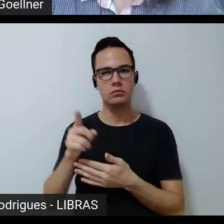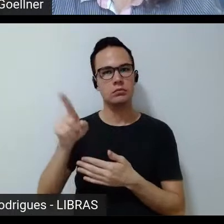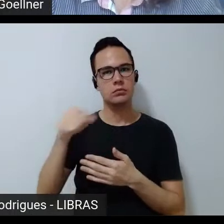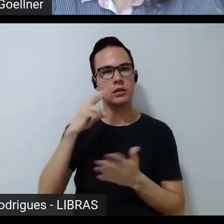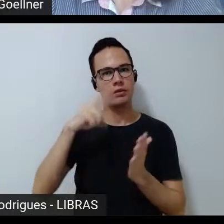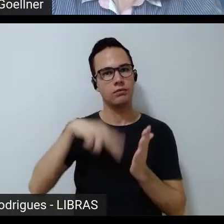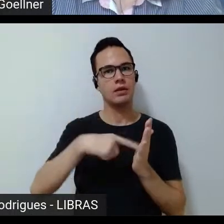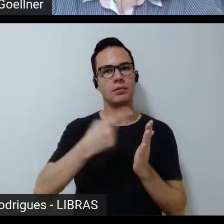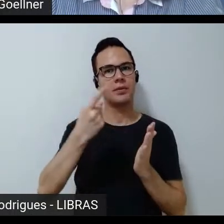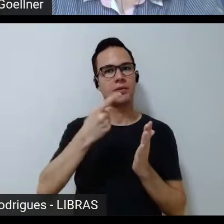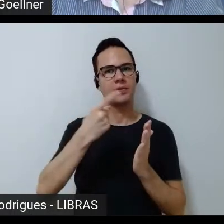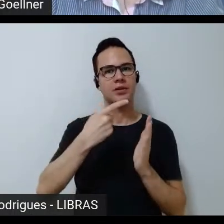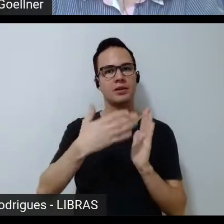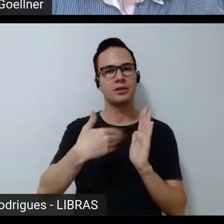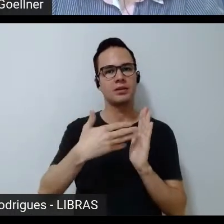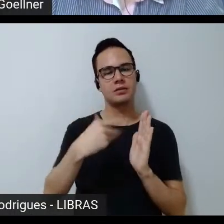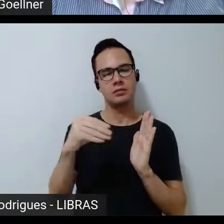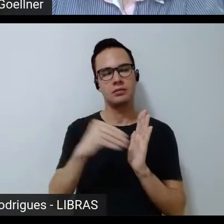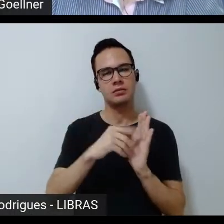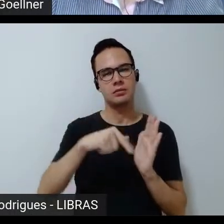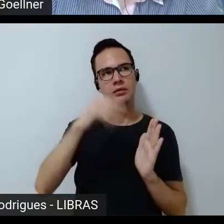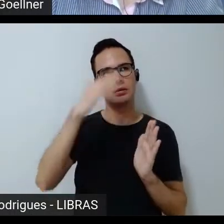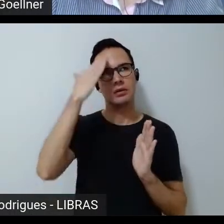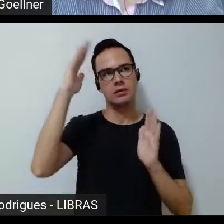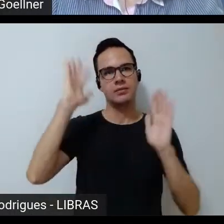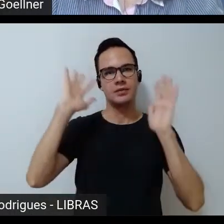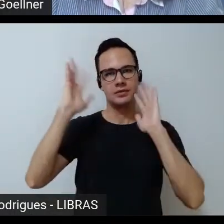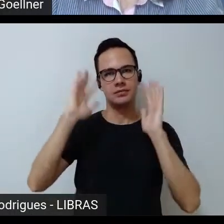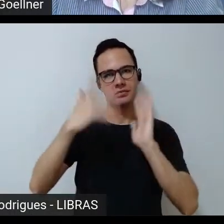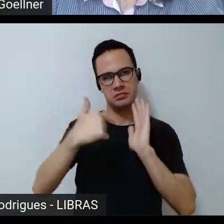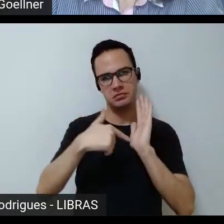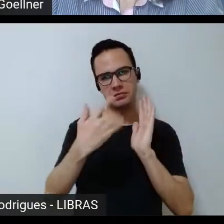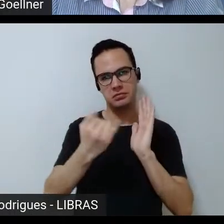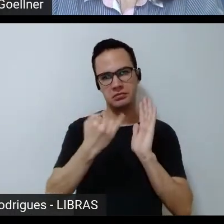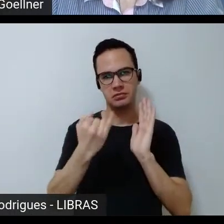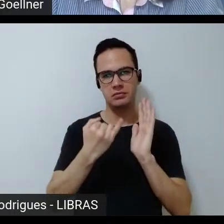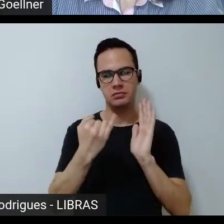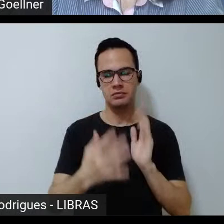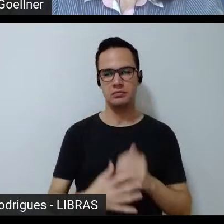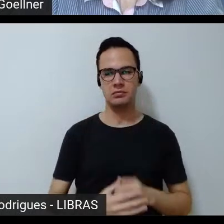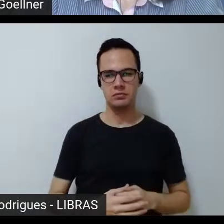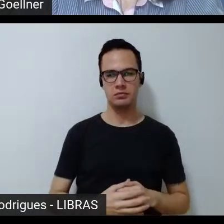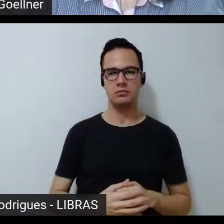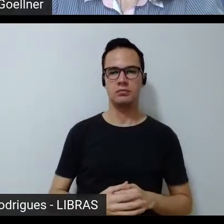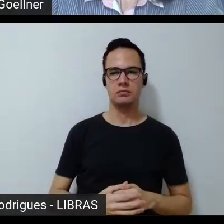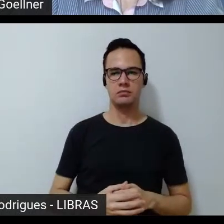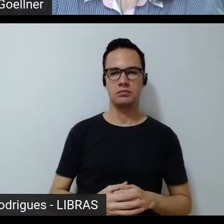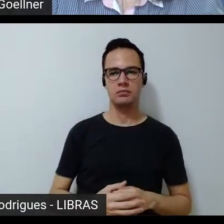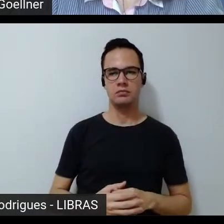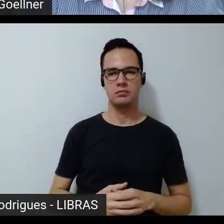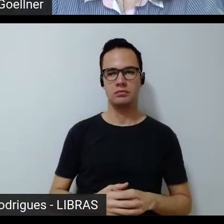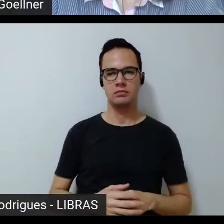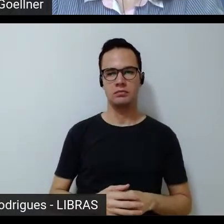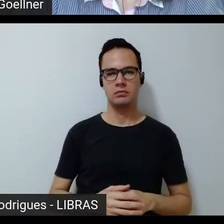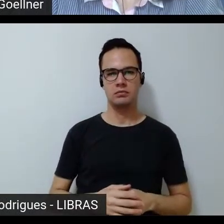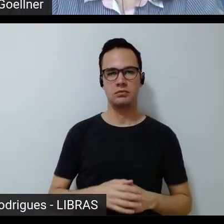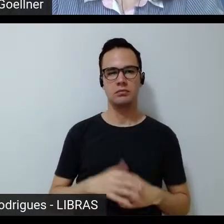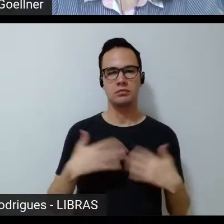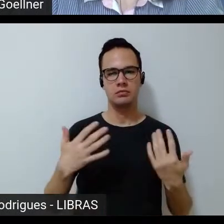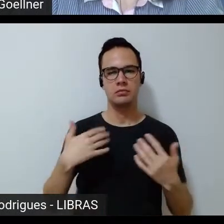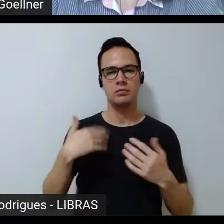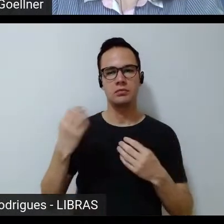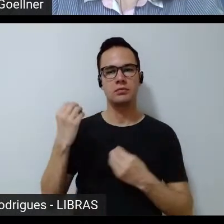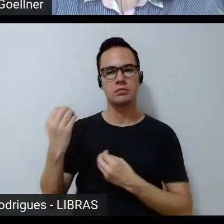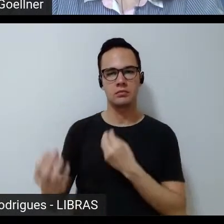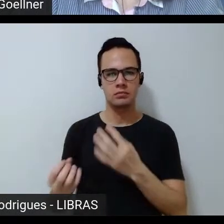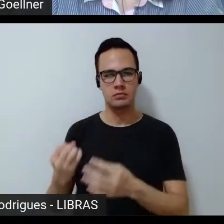primeira vez num livro e a gente sabe do valor imaginário de um livro não é então são retribuições